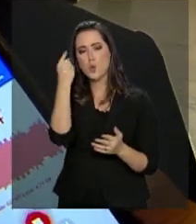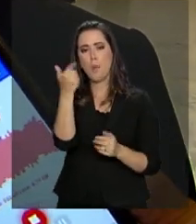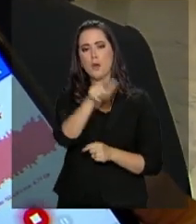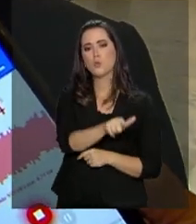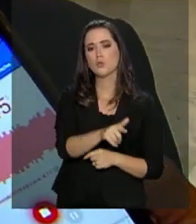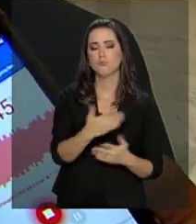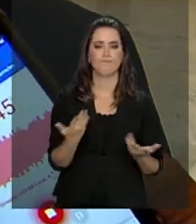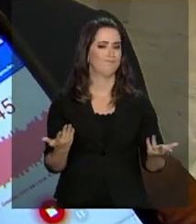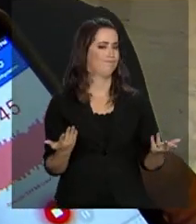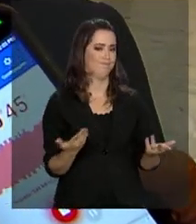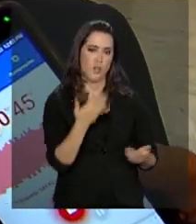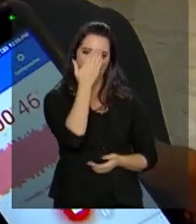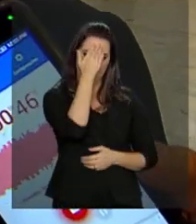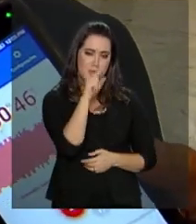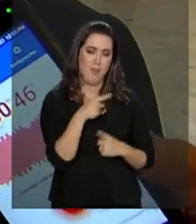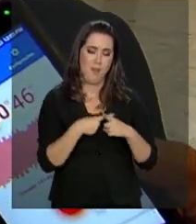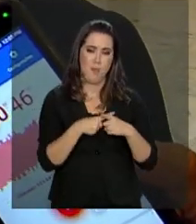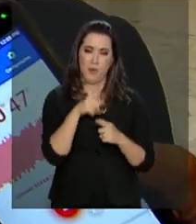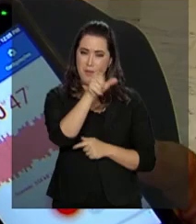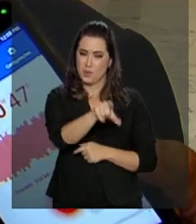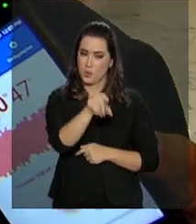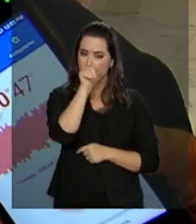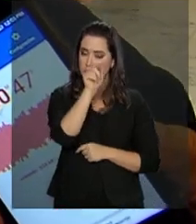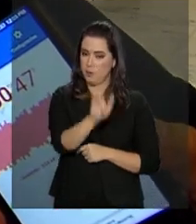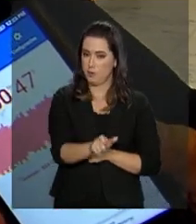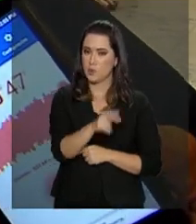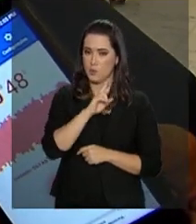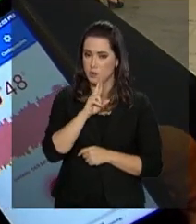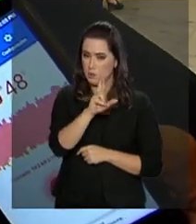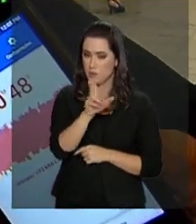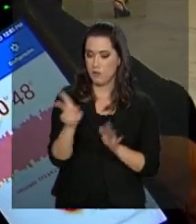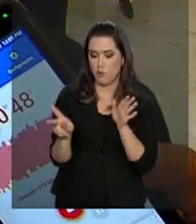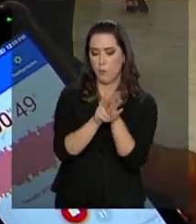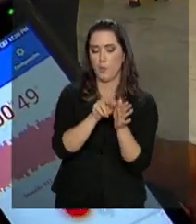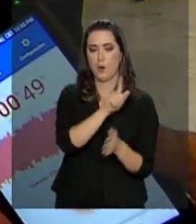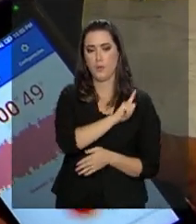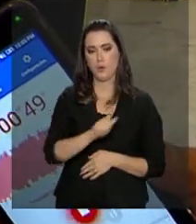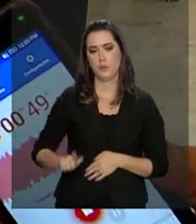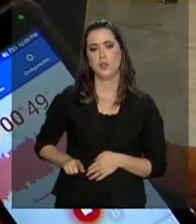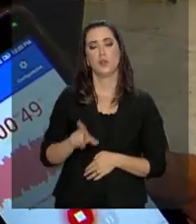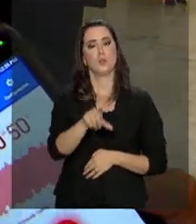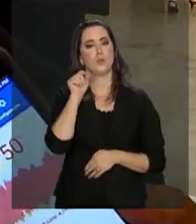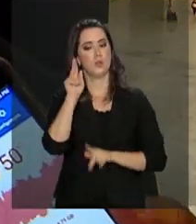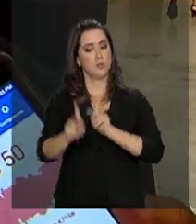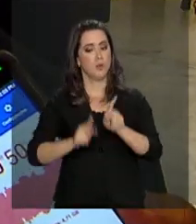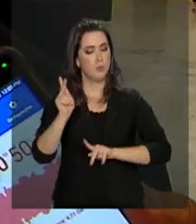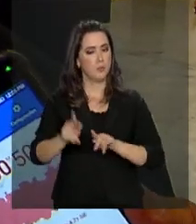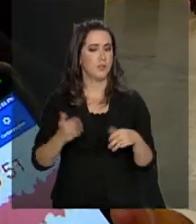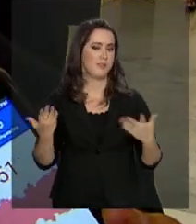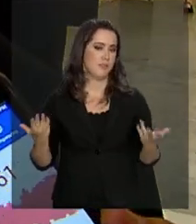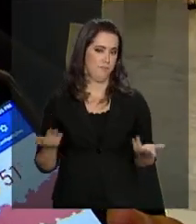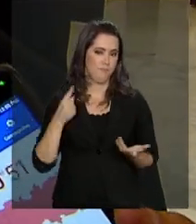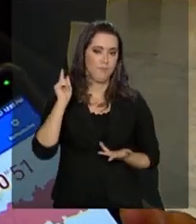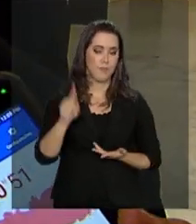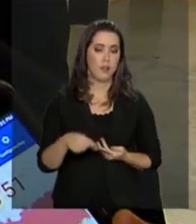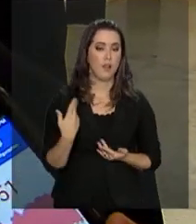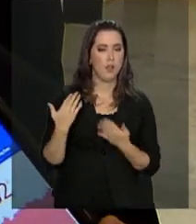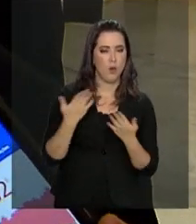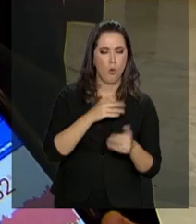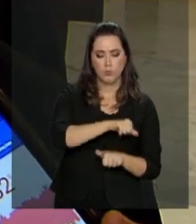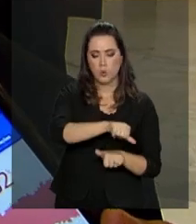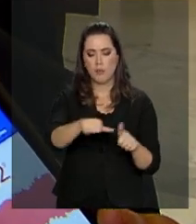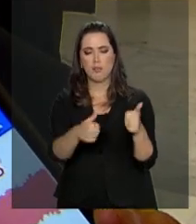dizer, porque o interventor que eu nomeei, vocês percebem que eu nomeei o próprio governador eleito. De alguma maneira, é quase uma espécie de